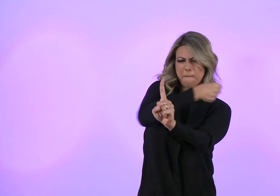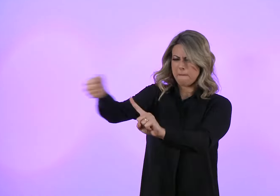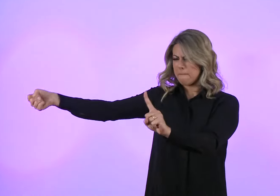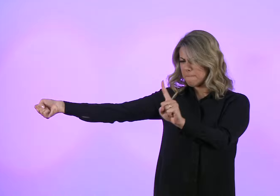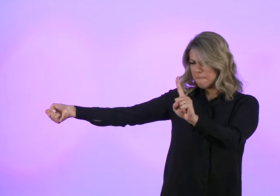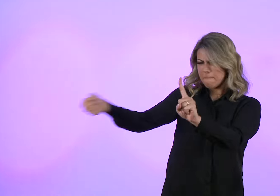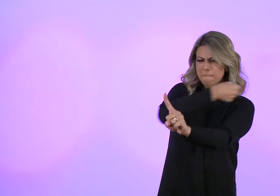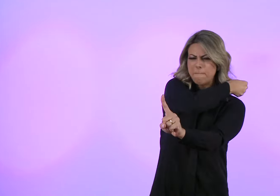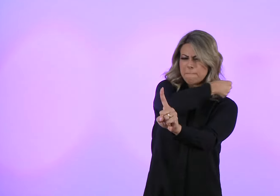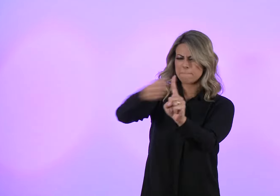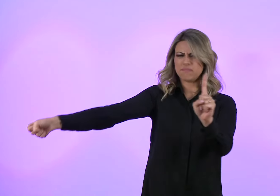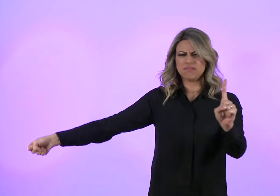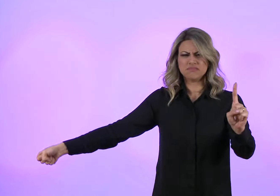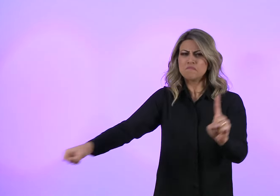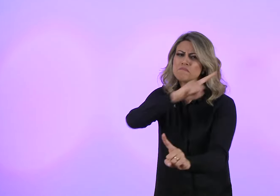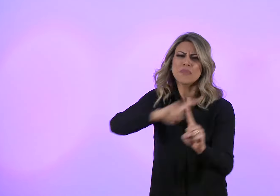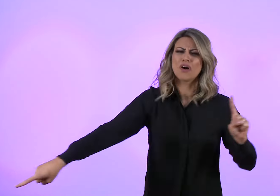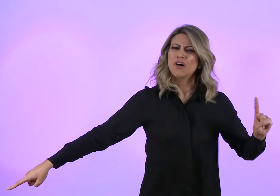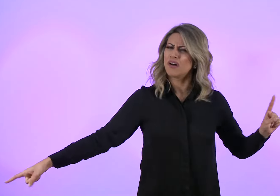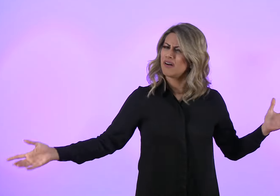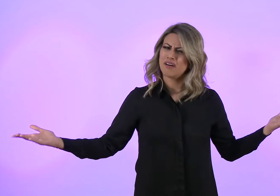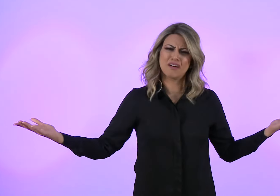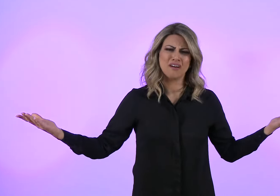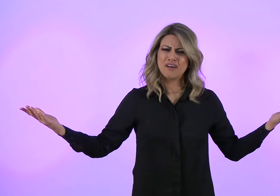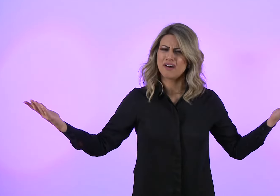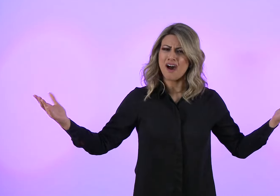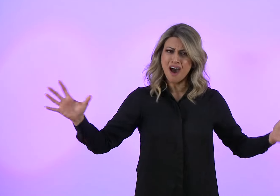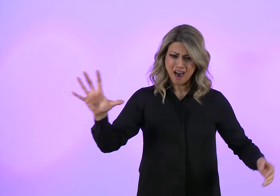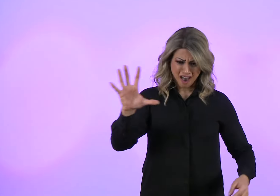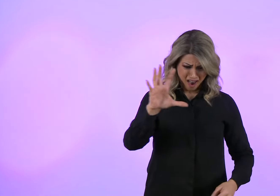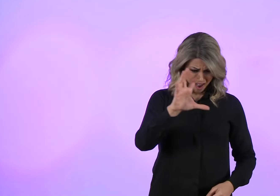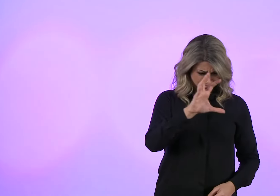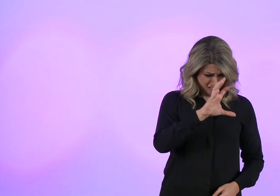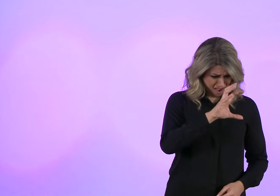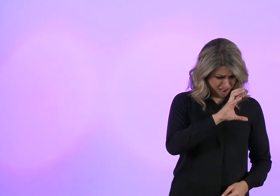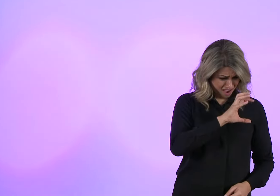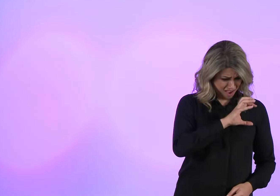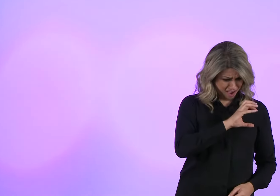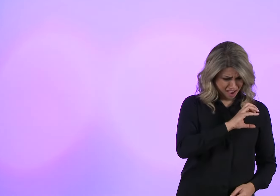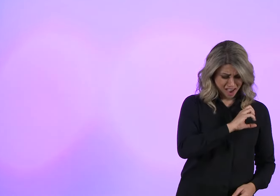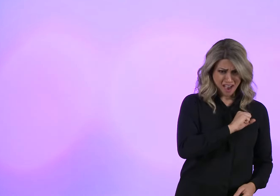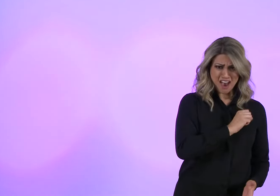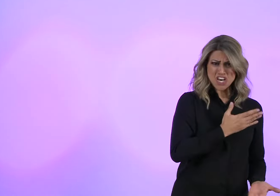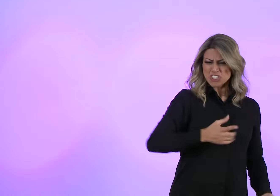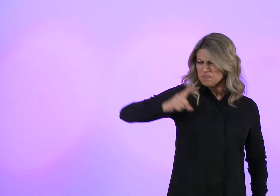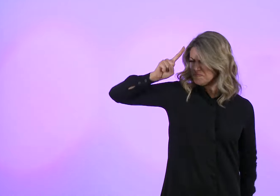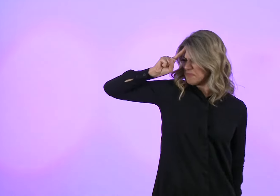Coração não rima com imposição